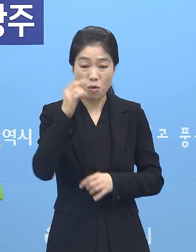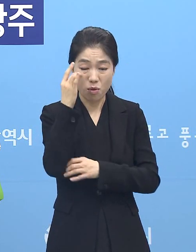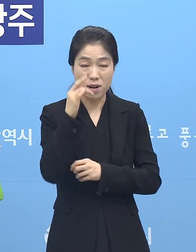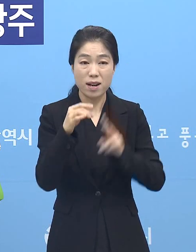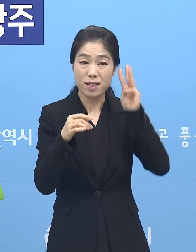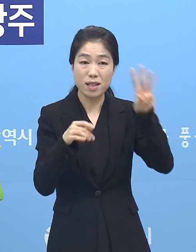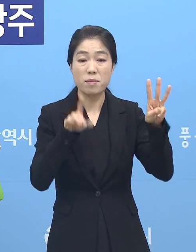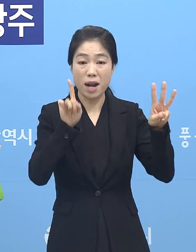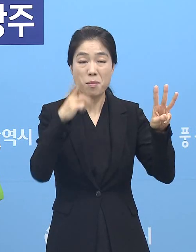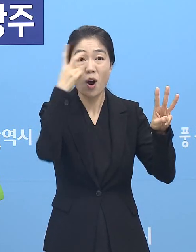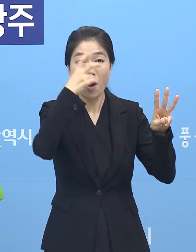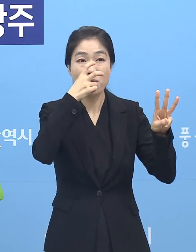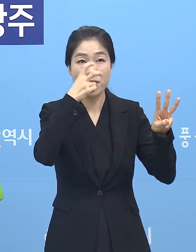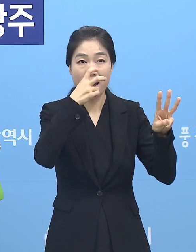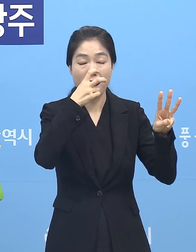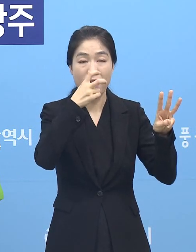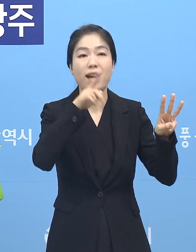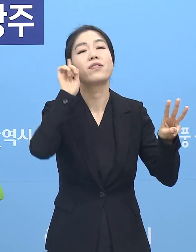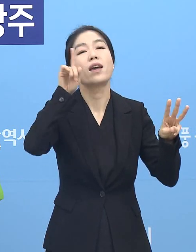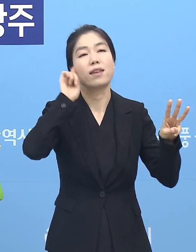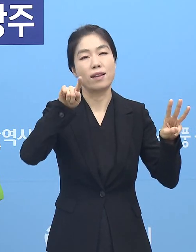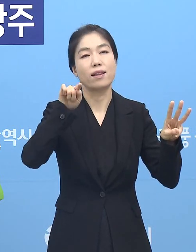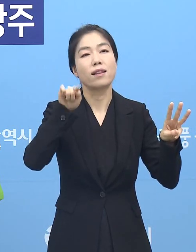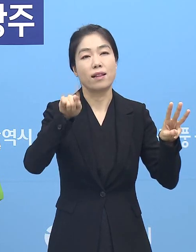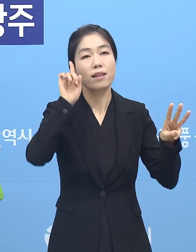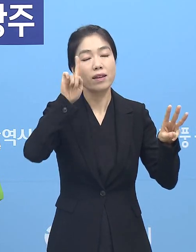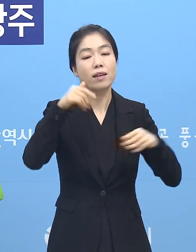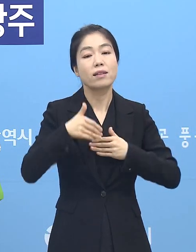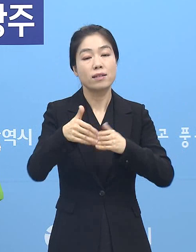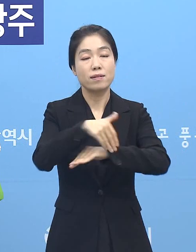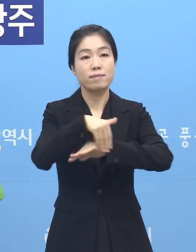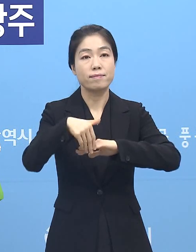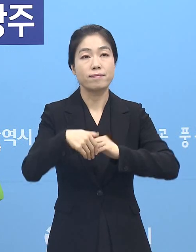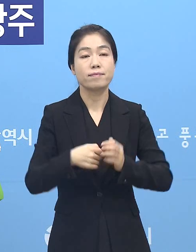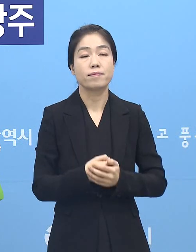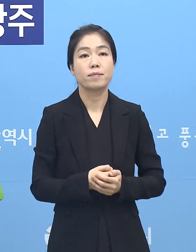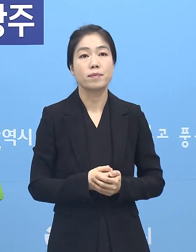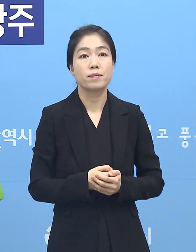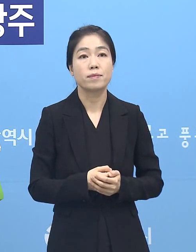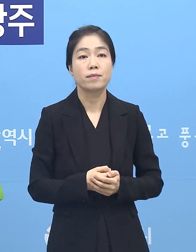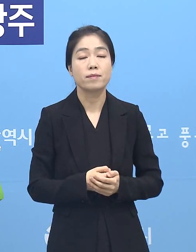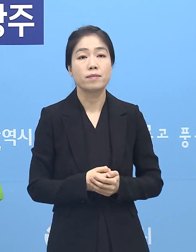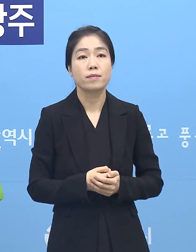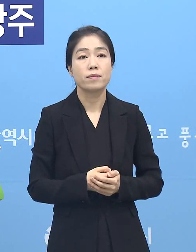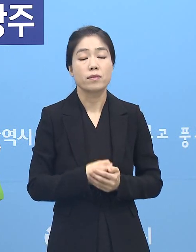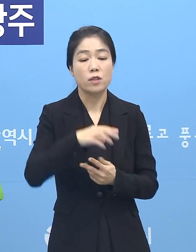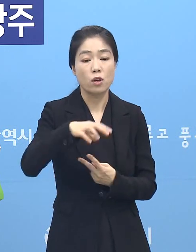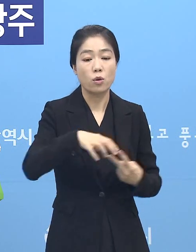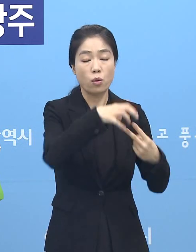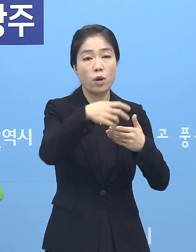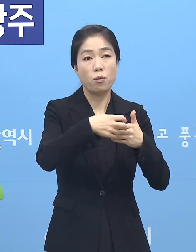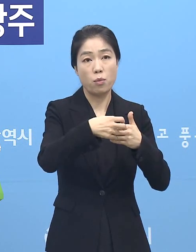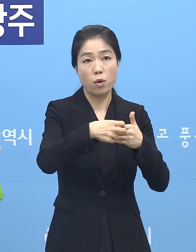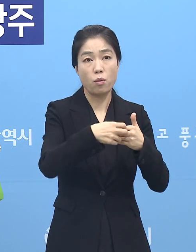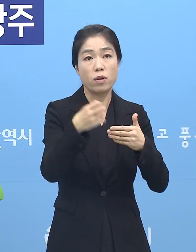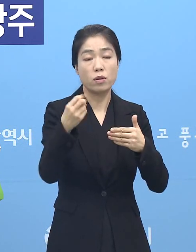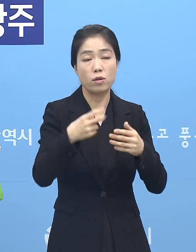한 번씩 하는 전수 PCR 검사가 내일 진행될 예정입니다. 그리고 요양병원,